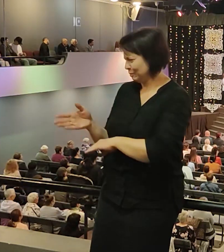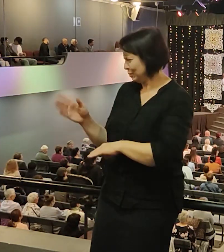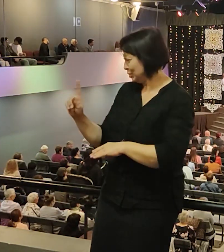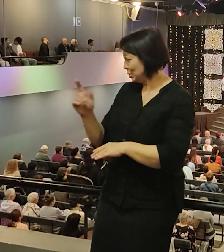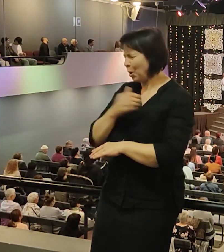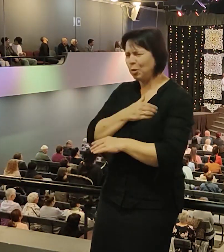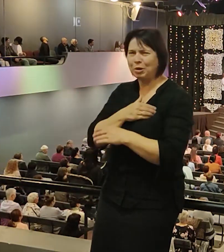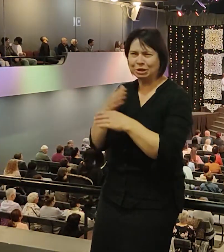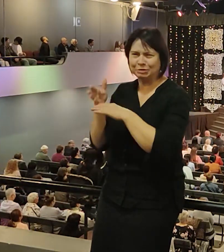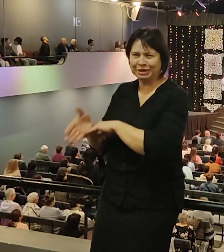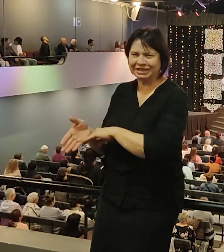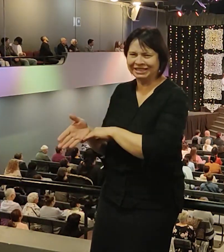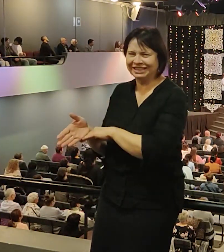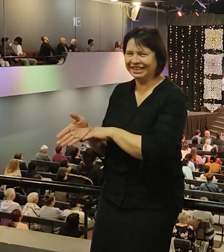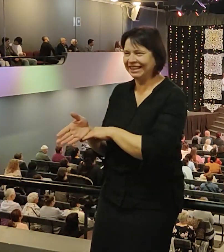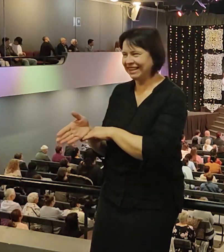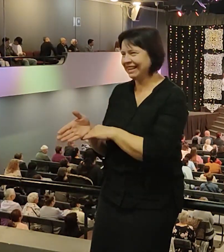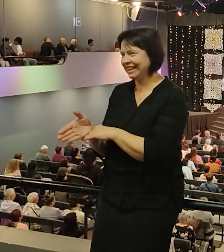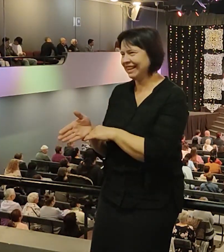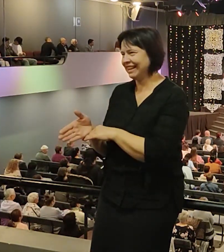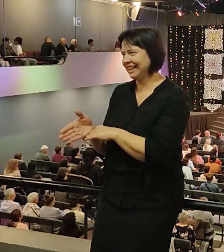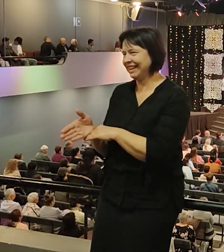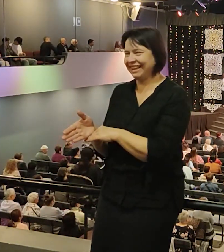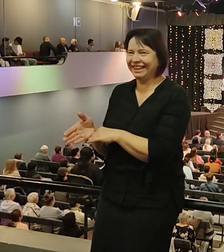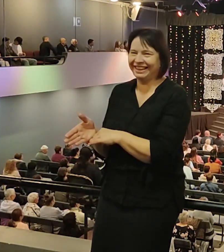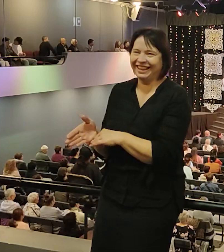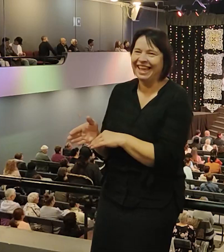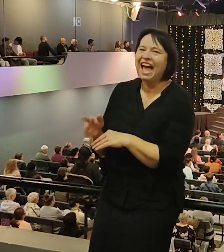Я говорю, братья, я вам о англах рассказывал, не о курах.